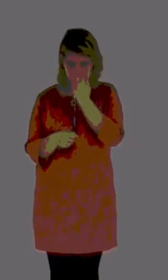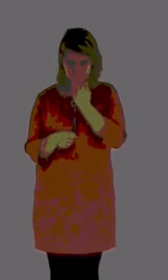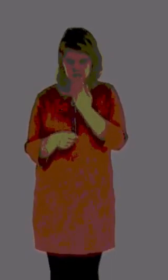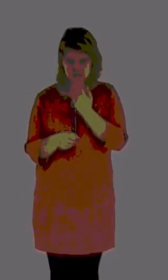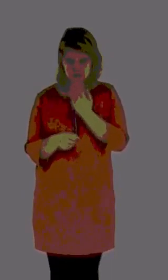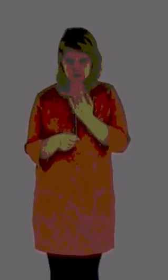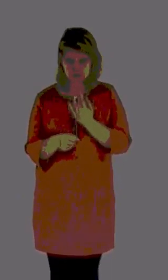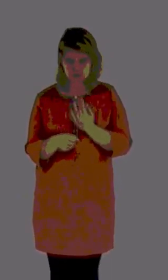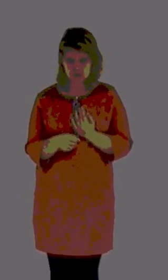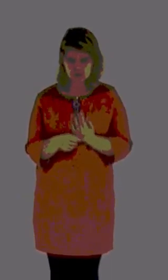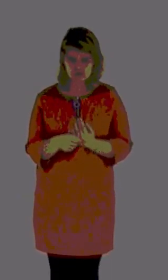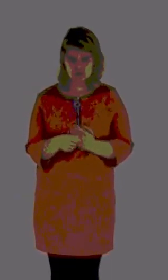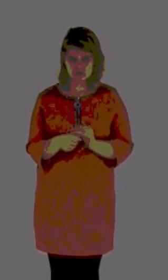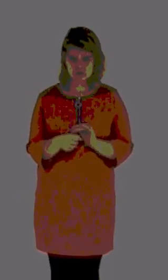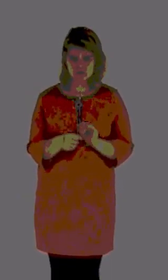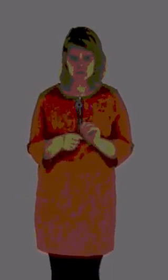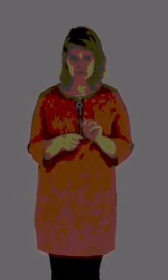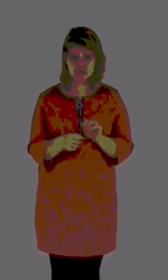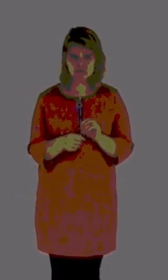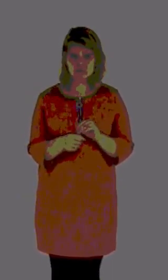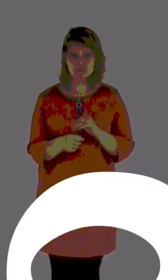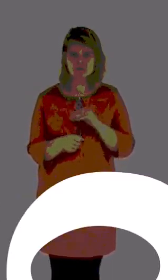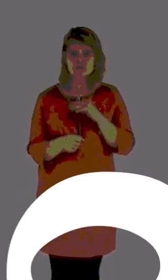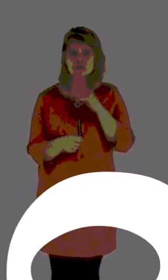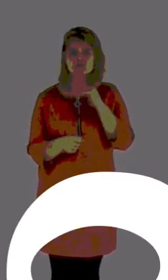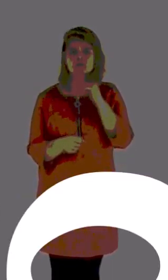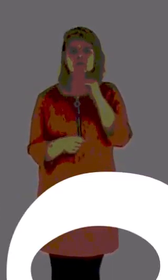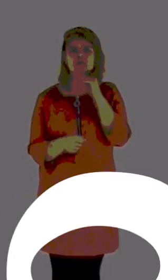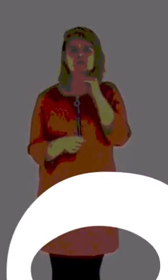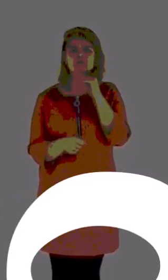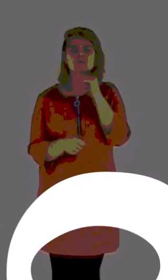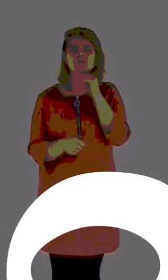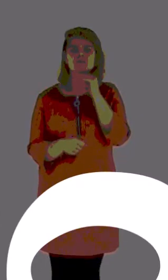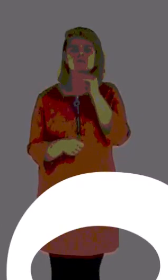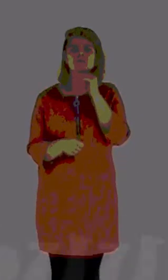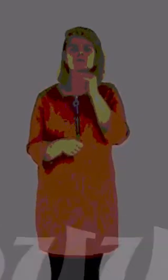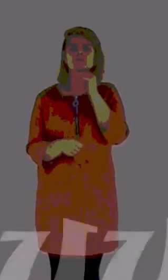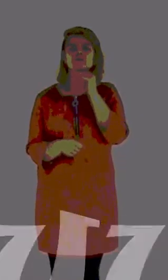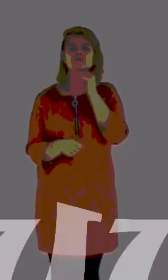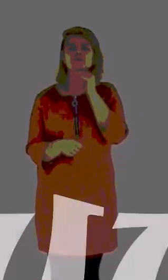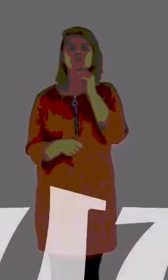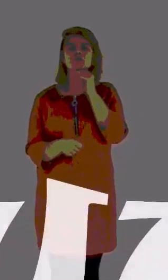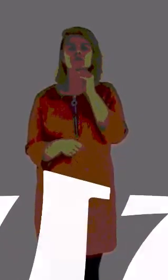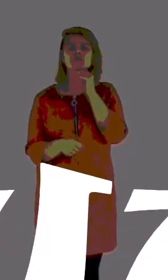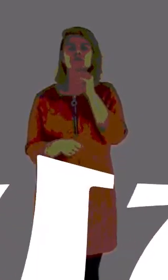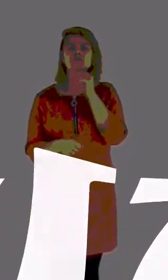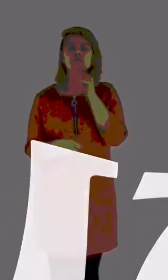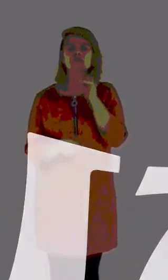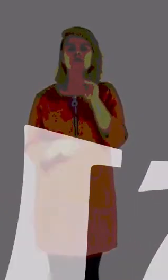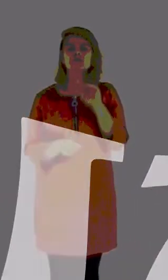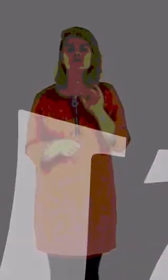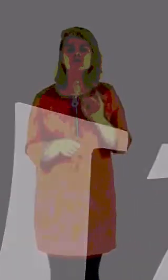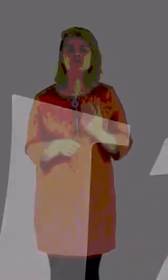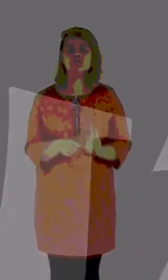Hij kan elk moment zijn kop boven de muur uitsteken.